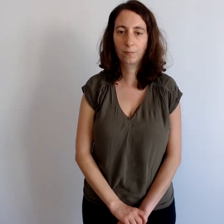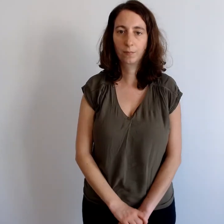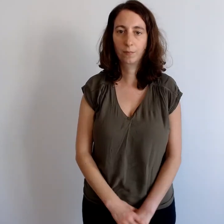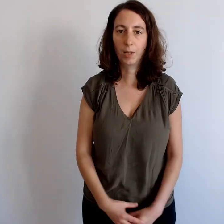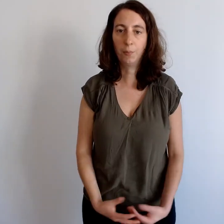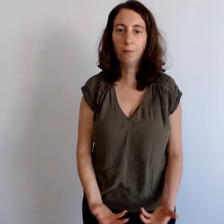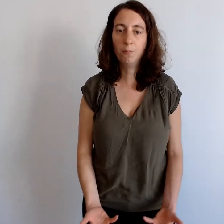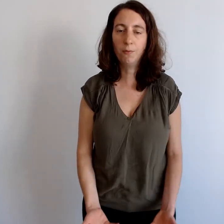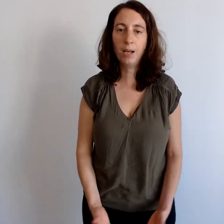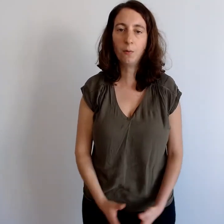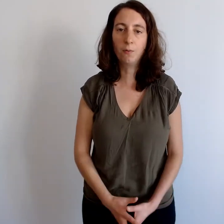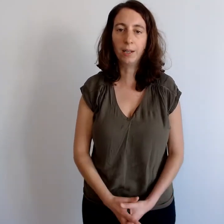Et puis, vous pouvez les rouvrir.